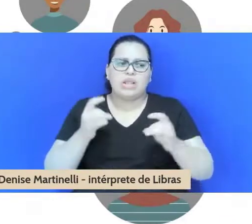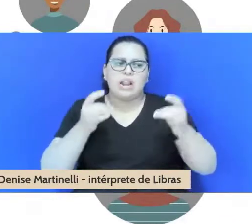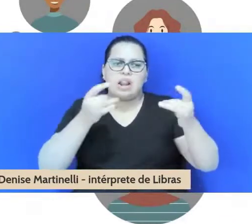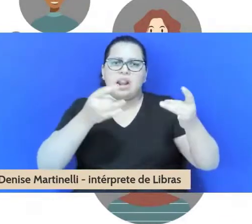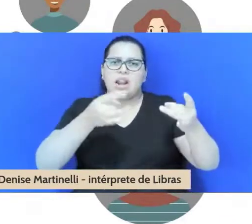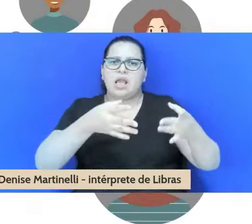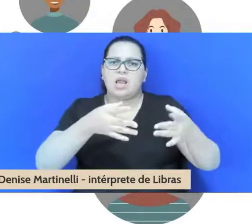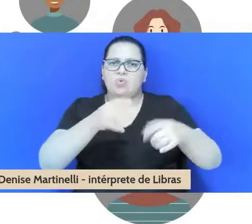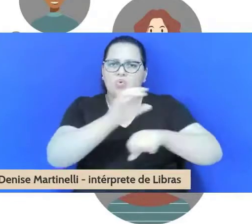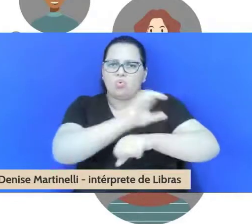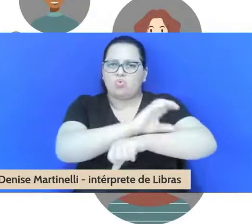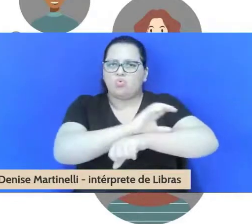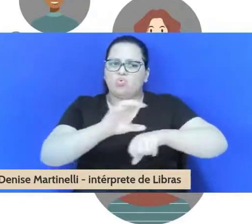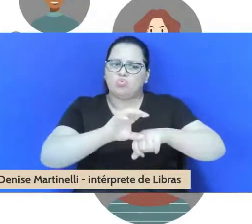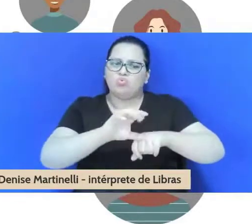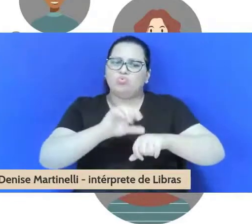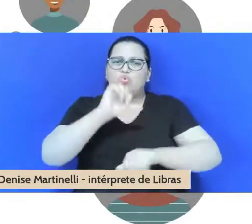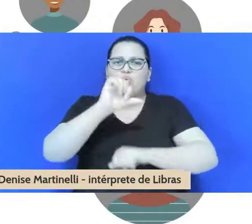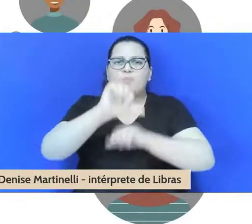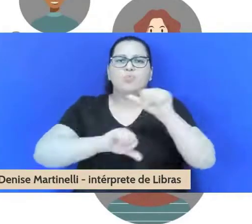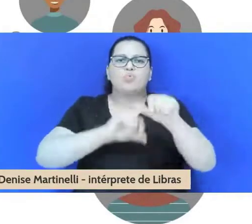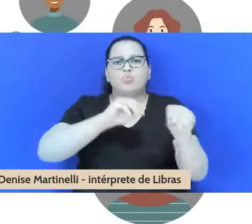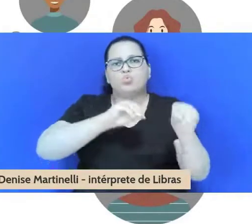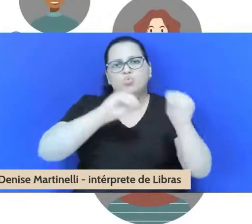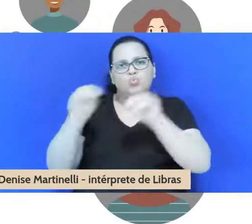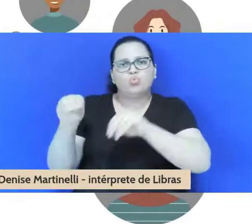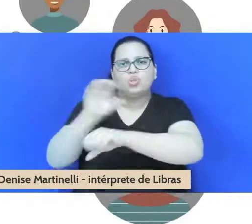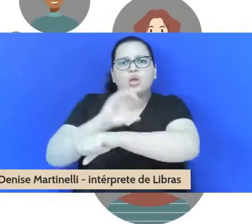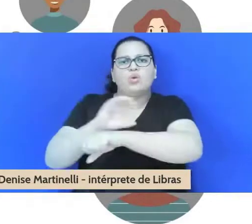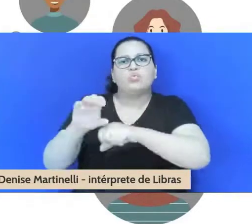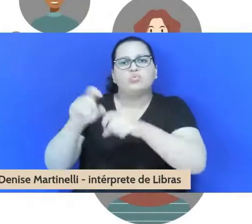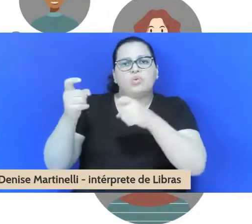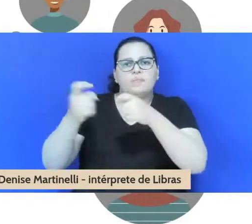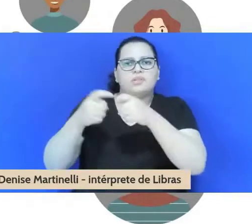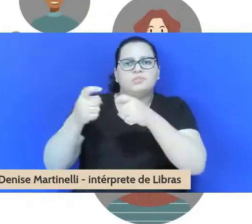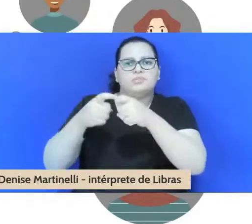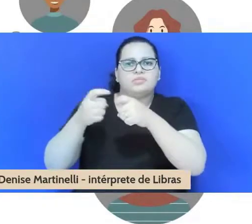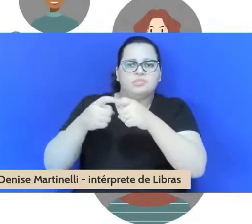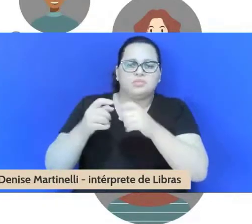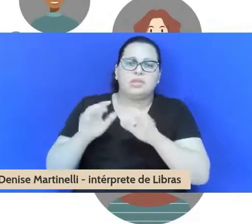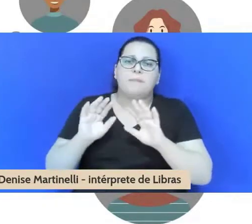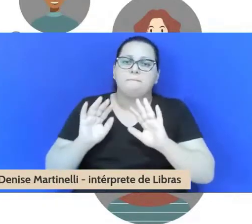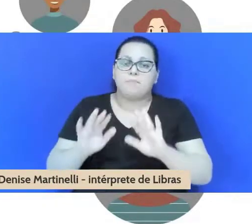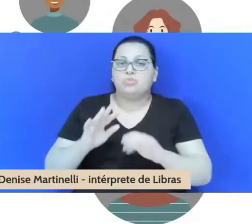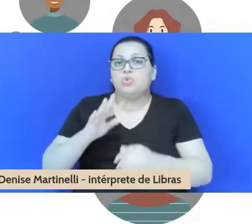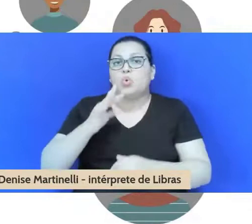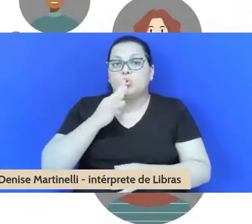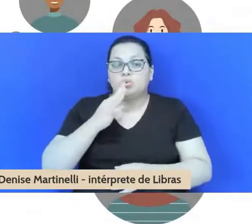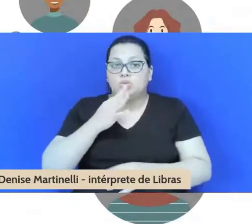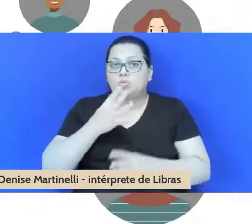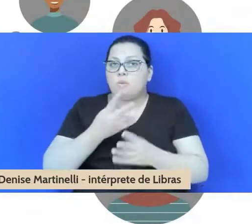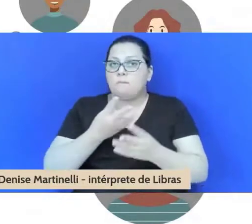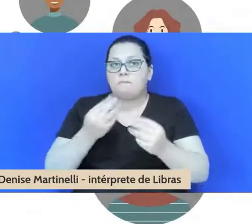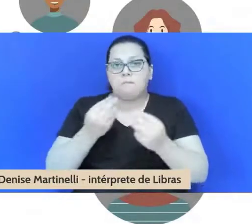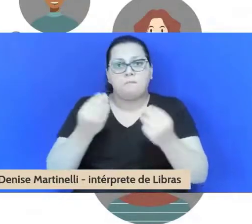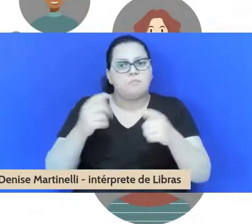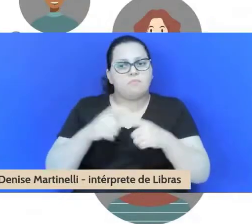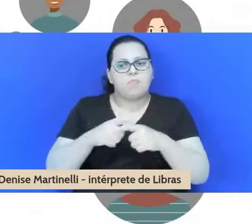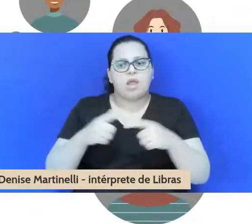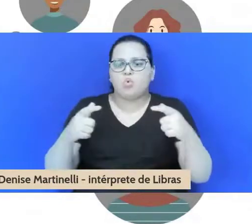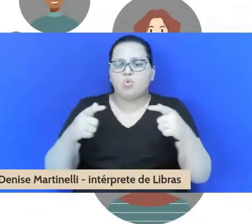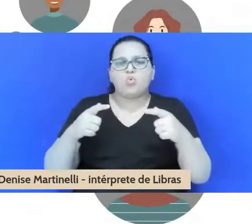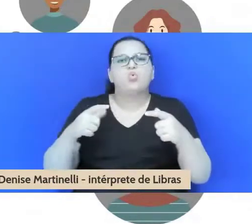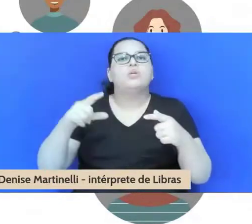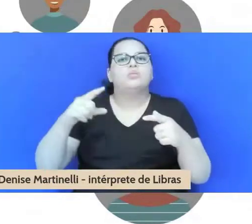medicina. Do restante, até onde nós temos conhecimento, todos concluíram os seus cursos de graduação no